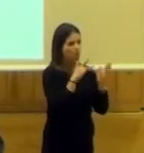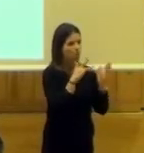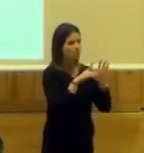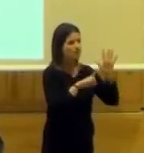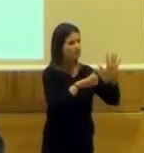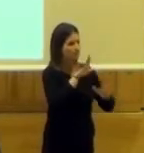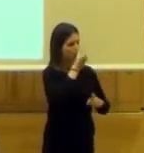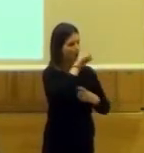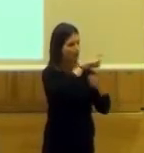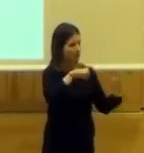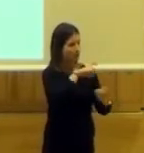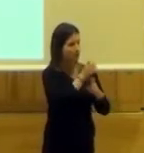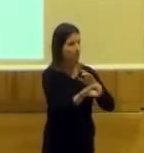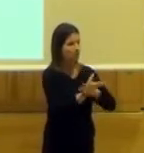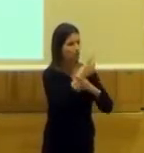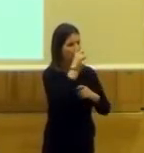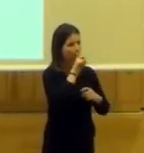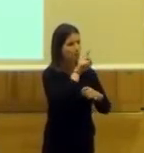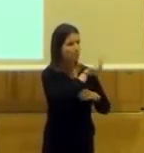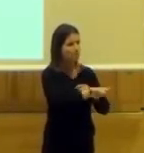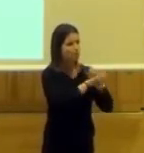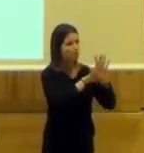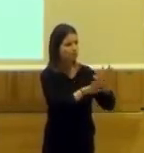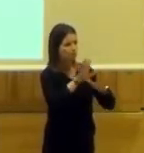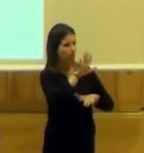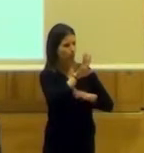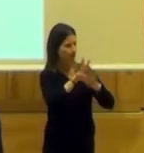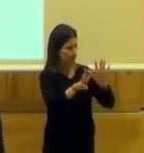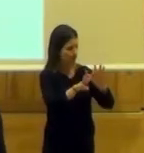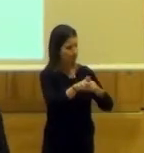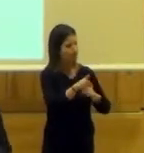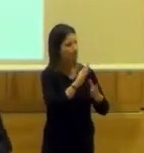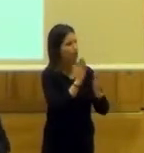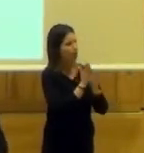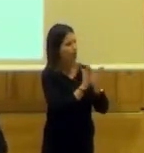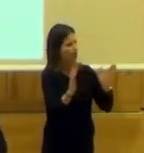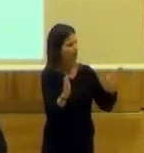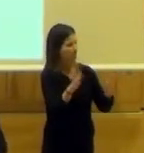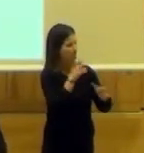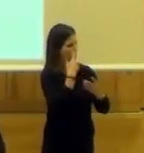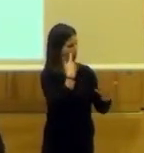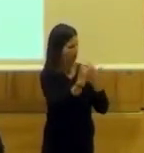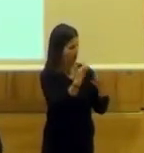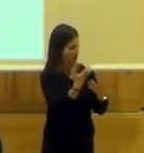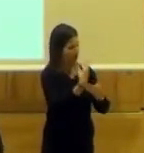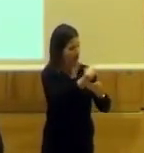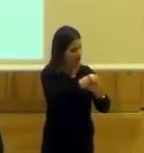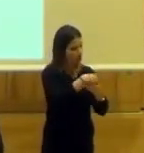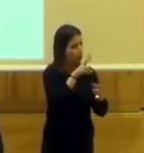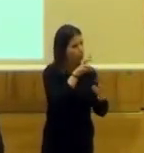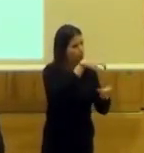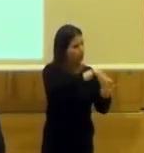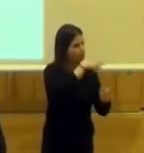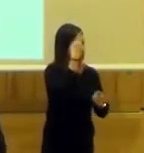aniversario, su creación fue en el año 1953, y en la colección de arte contemporáneo. O sea, se integraba dentro de este nuevo Centro de